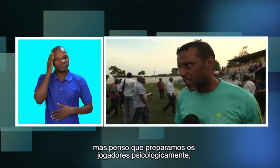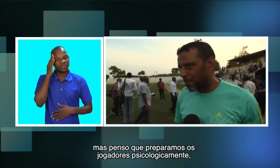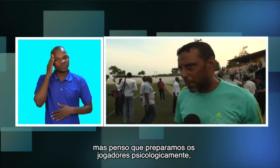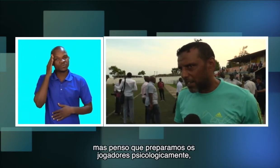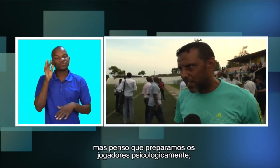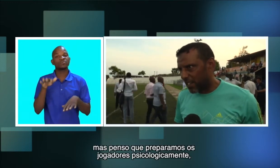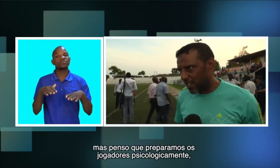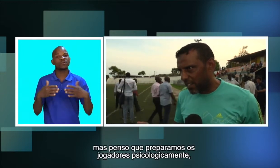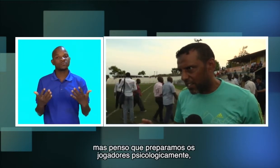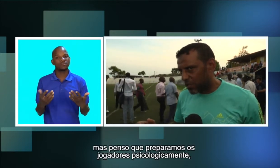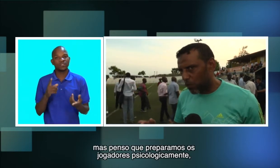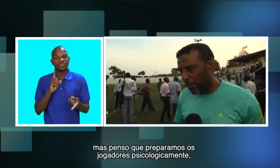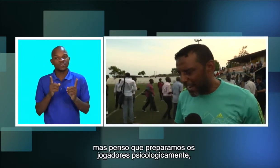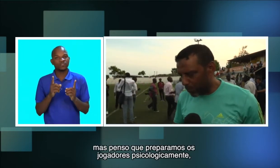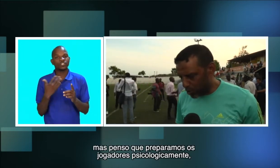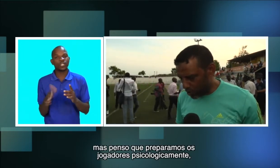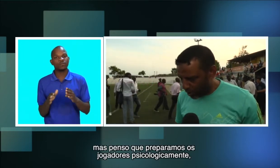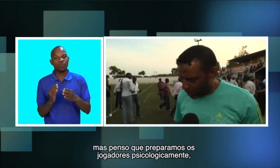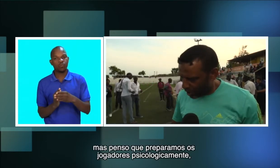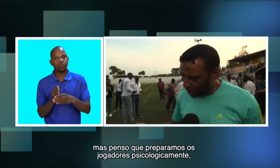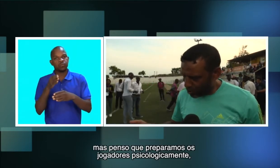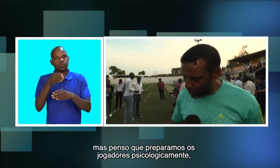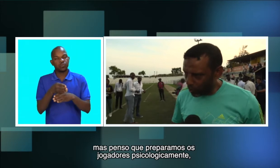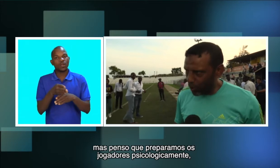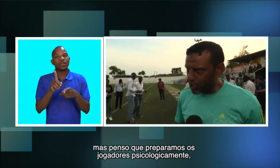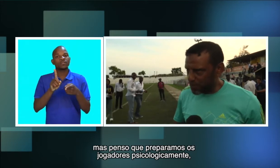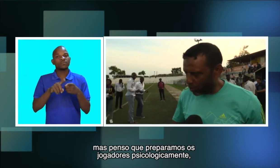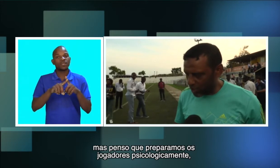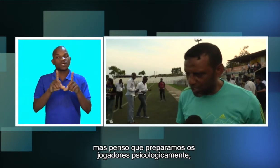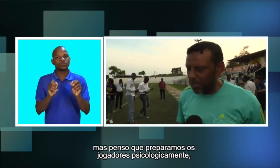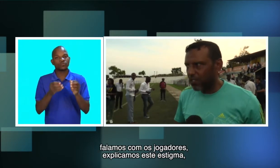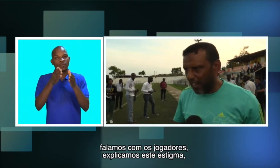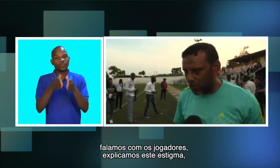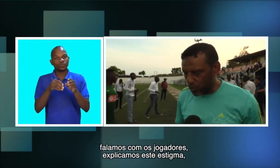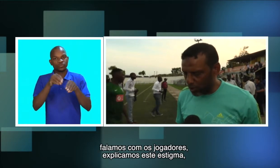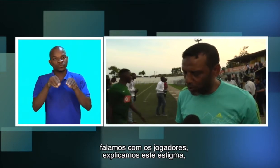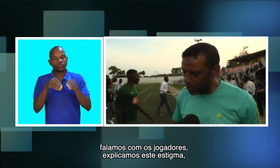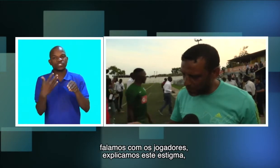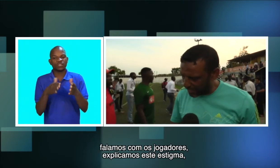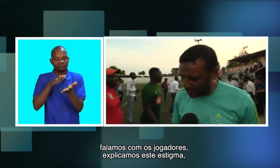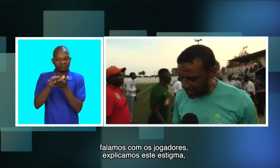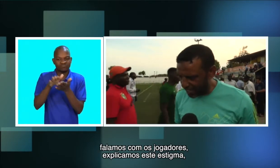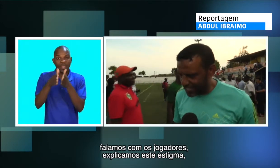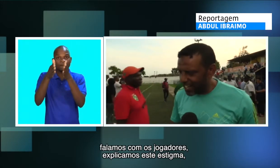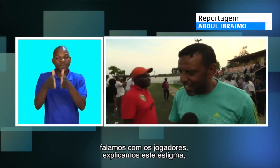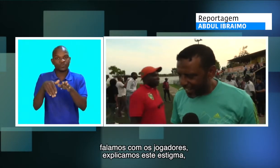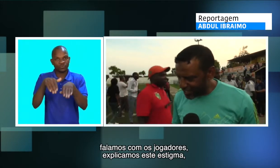superamos os jogadores psicologicamente, falamos com os jogadores, explicamos a eles este